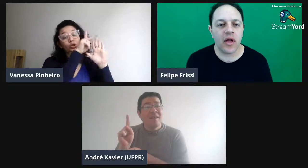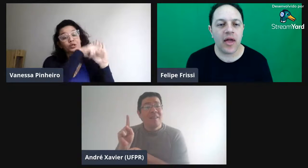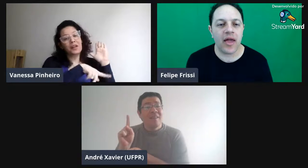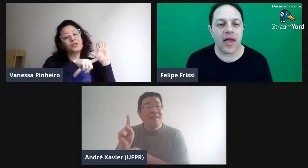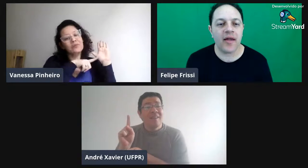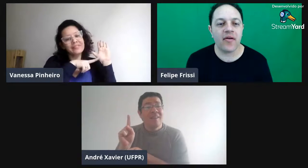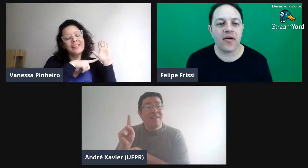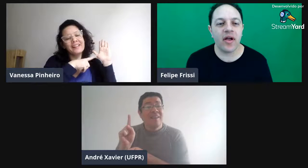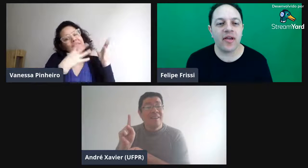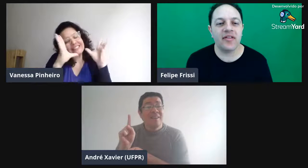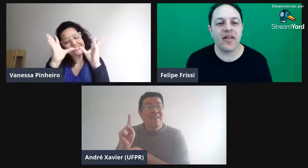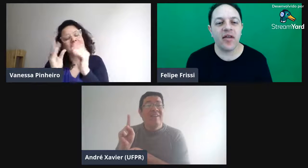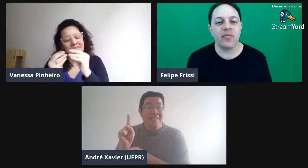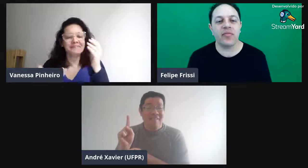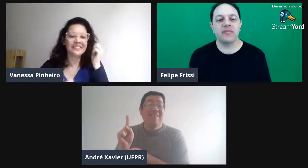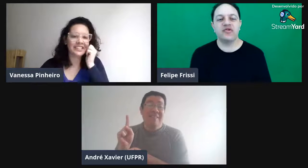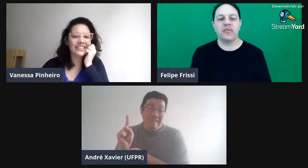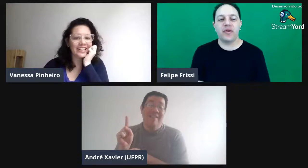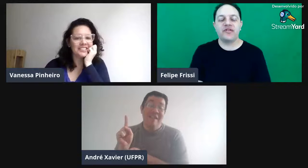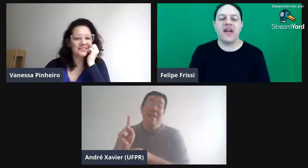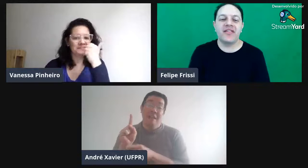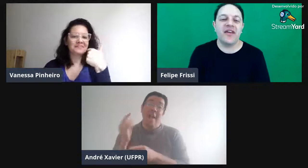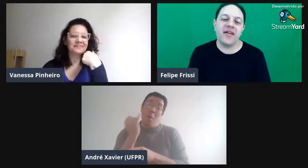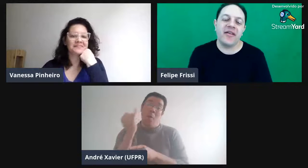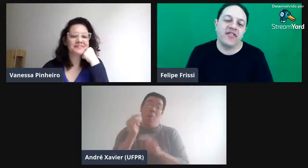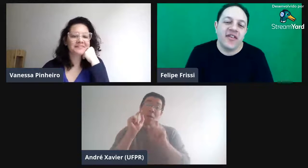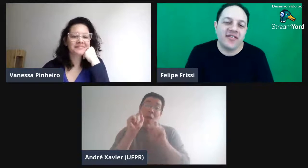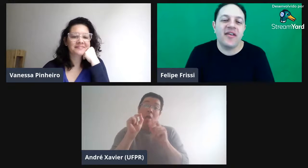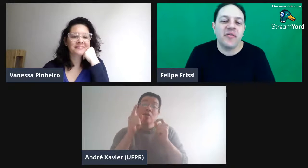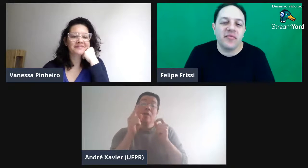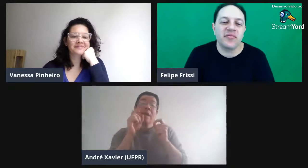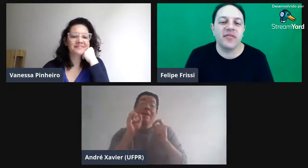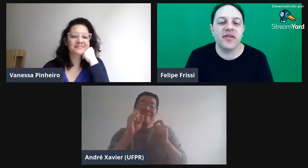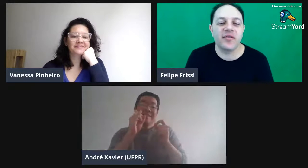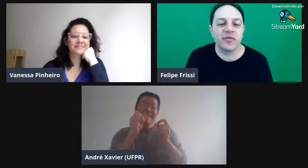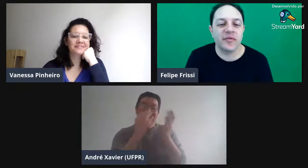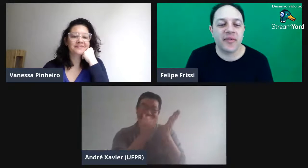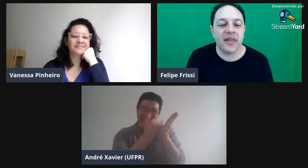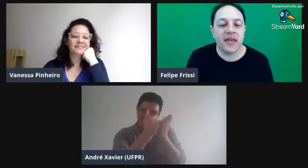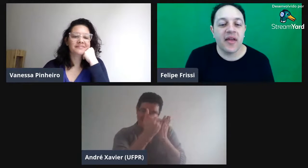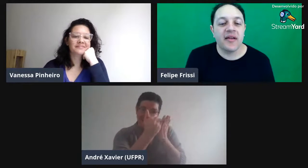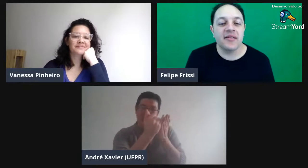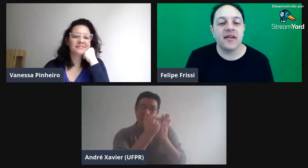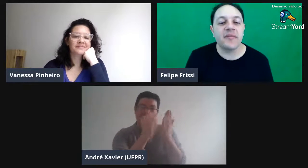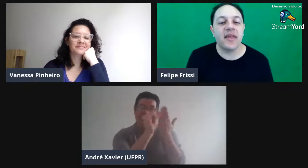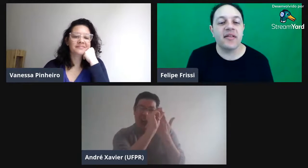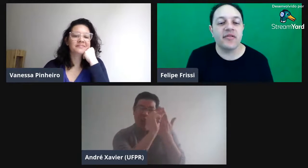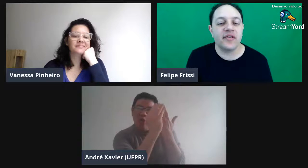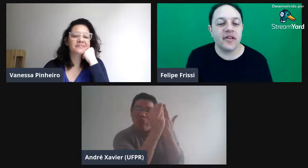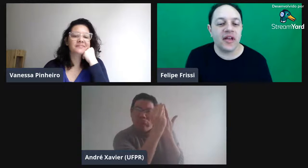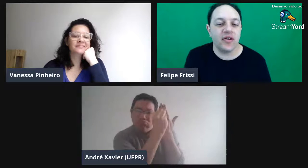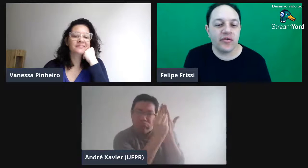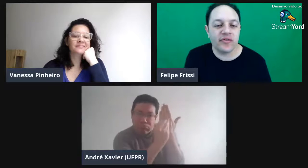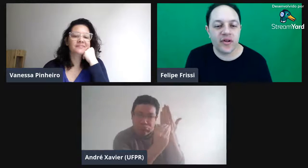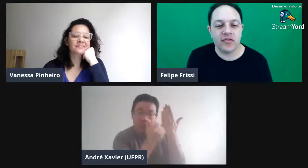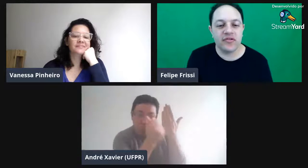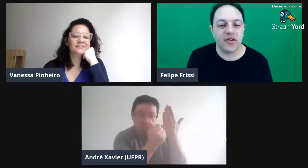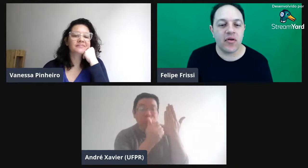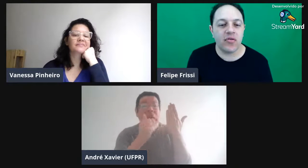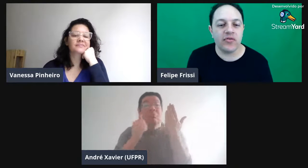É, é que tem, tinha um projeto, tinha que ser um resumo. Sim, então, se na introdução tinha alguns